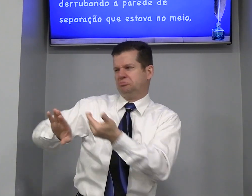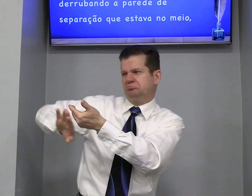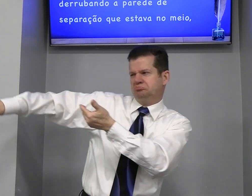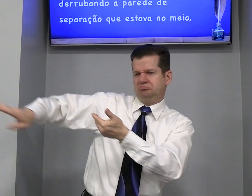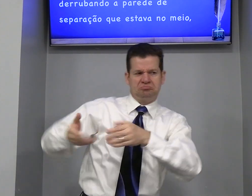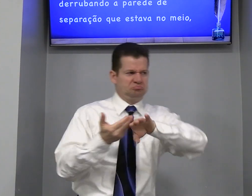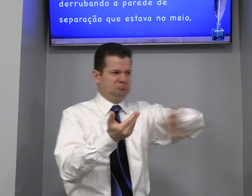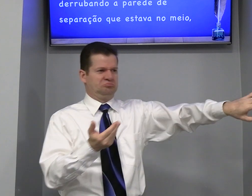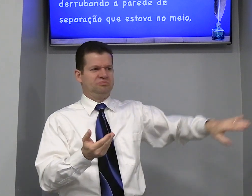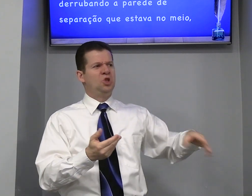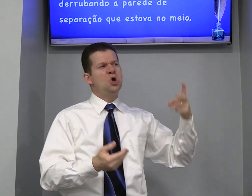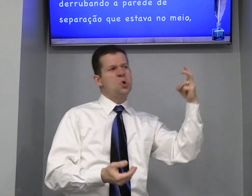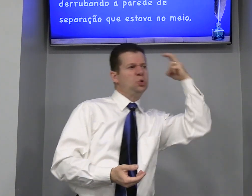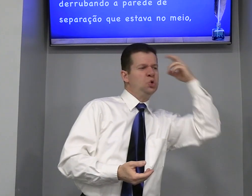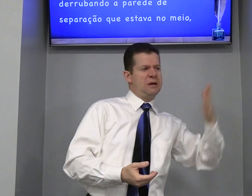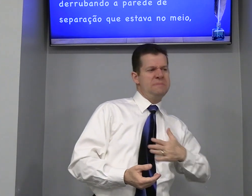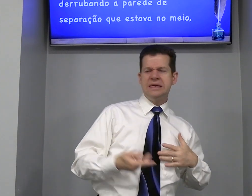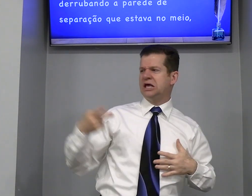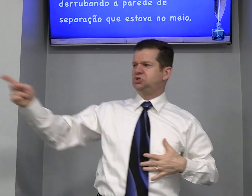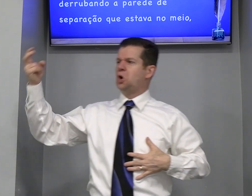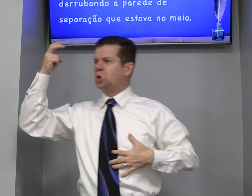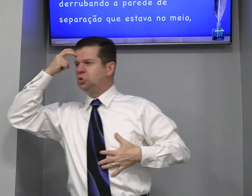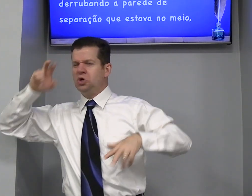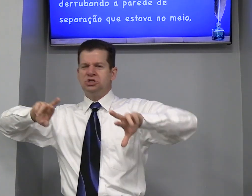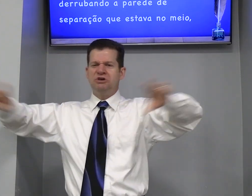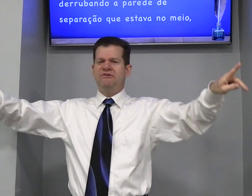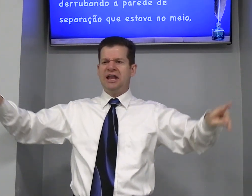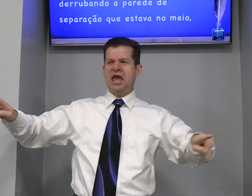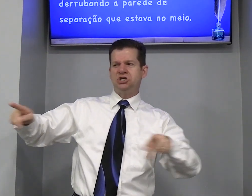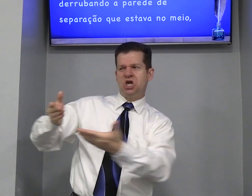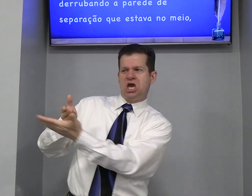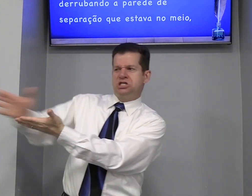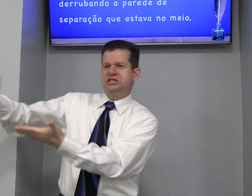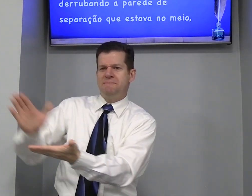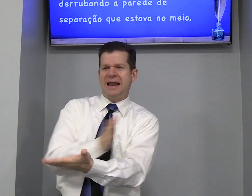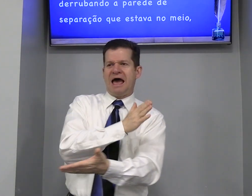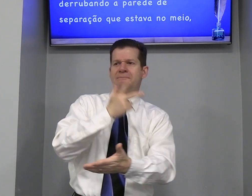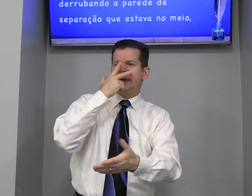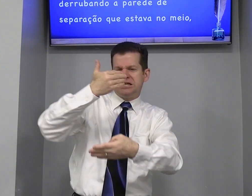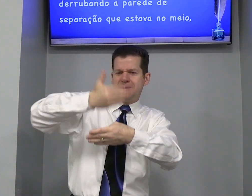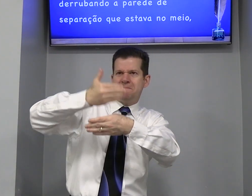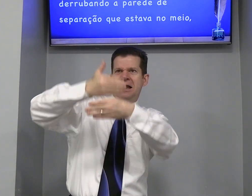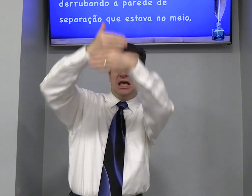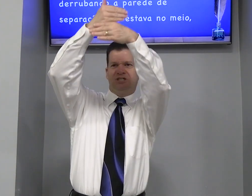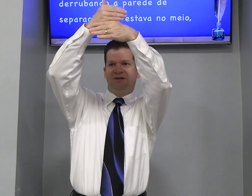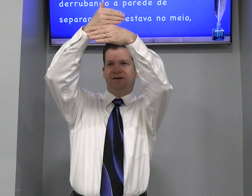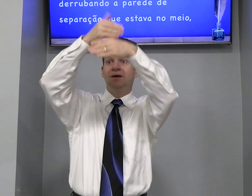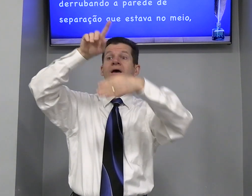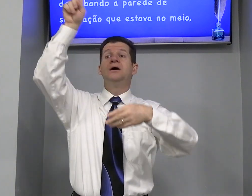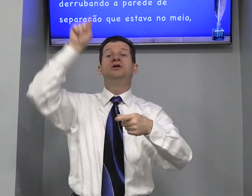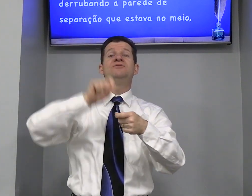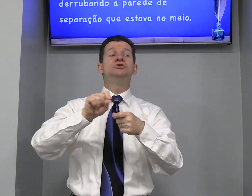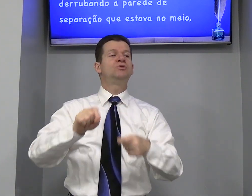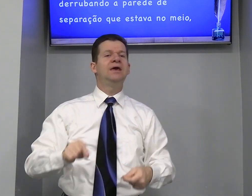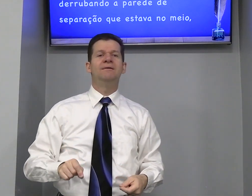Cultura Minha Cultura Diferente Separada Parece uma parede Deus fez o que?